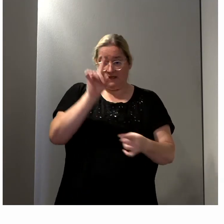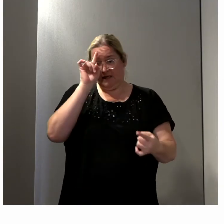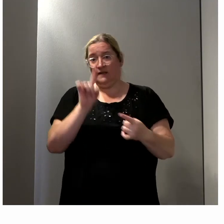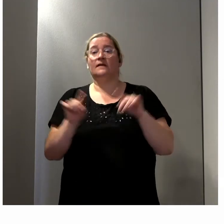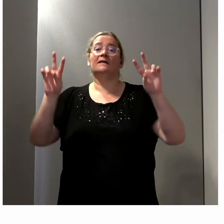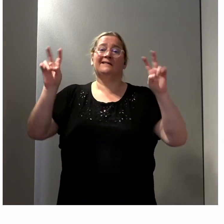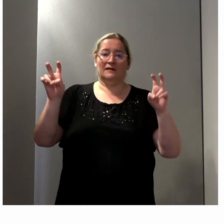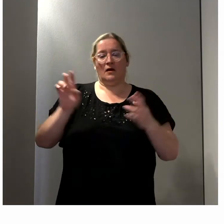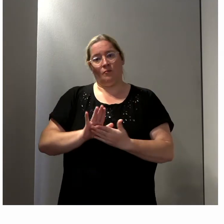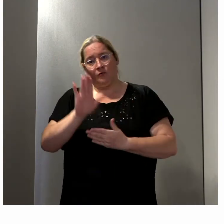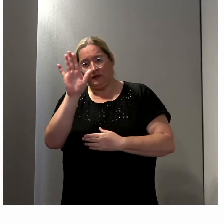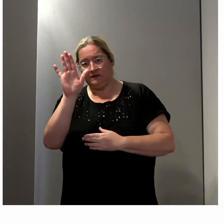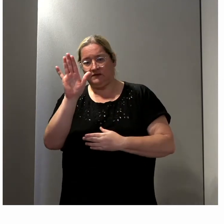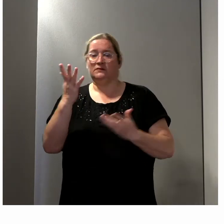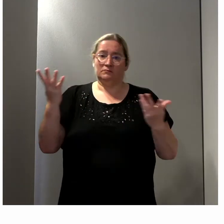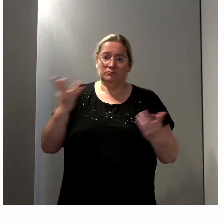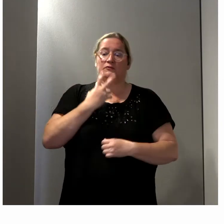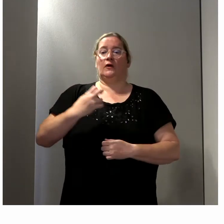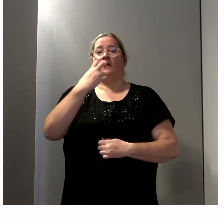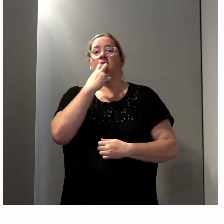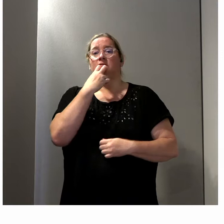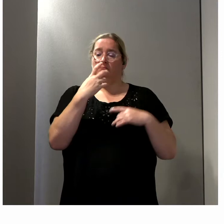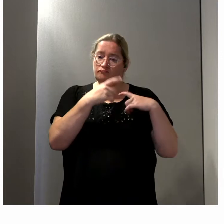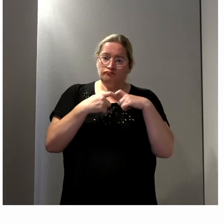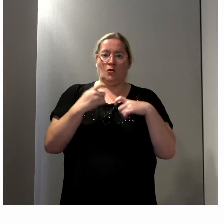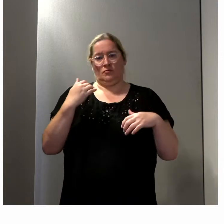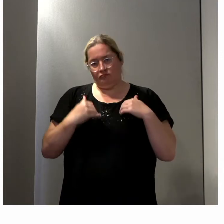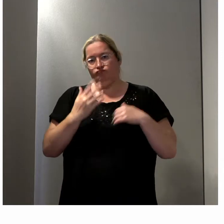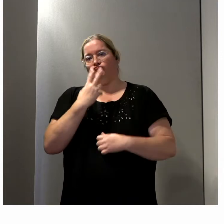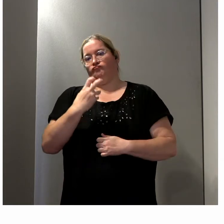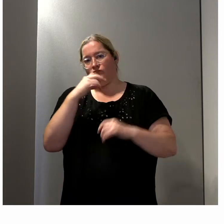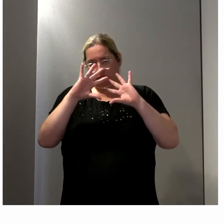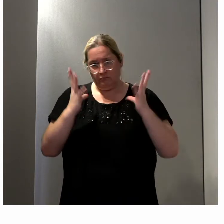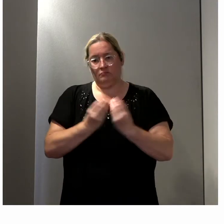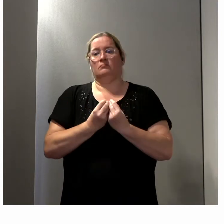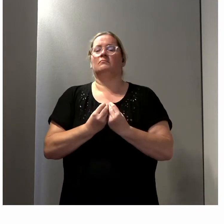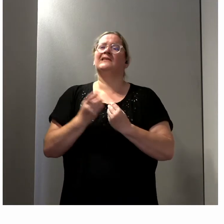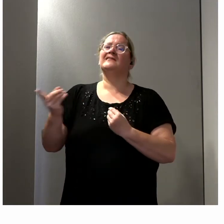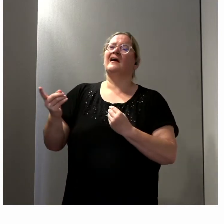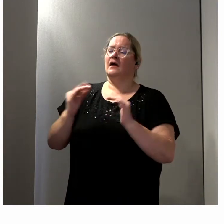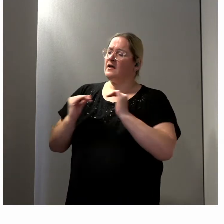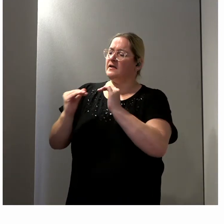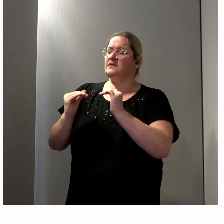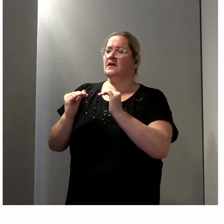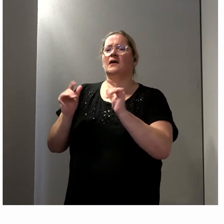au handicap et à l'accessibilité, je pense que c'est vraiment intéressant, attaché je crois à l'égalité des chances, à la